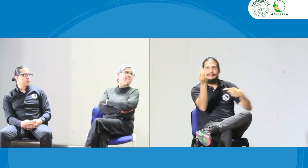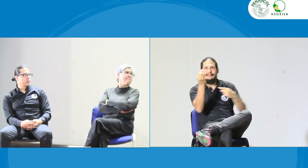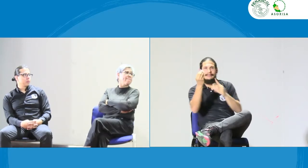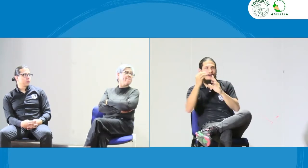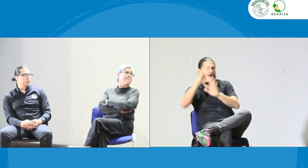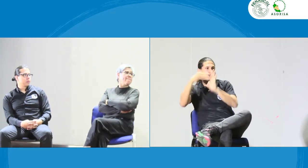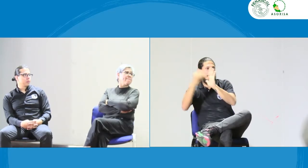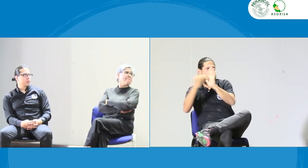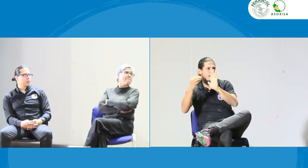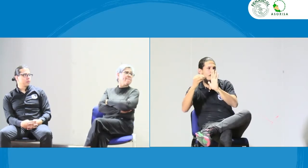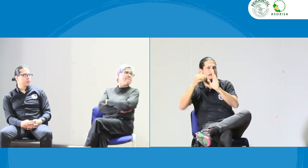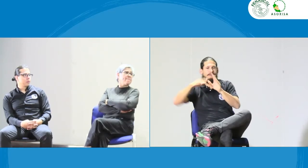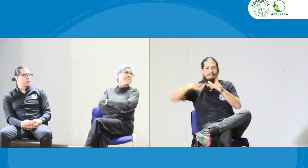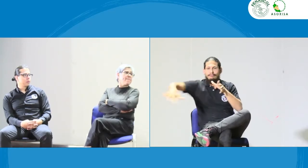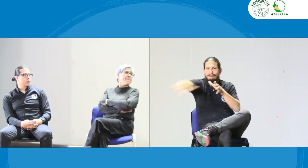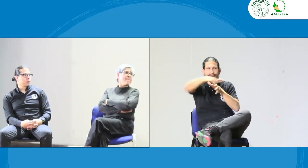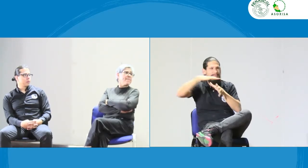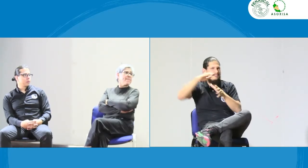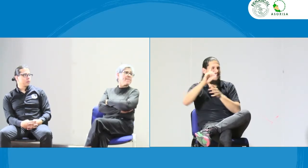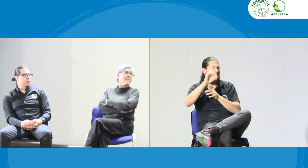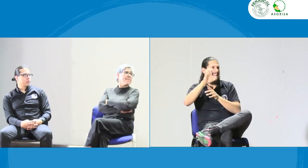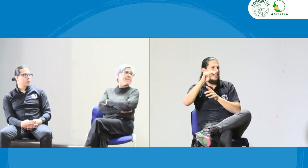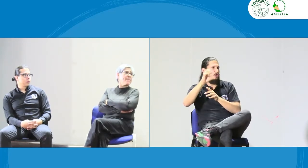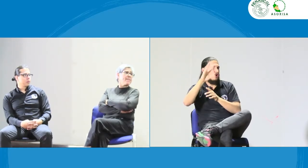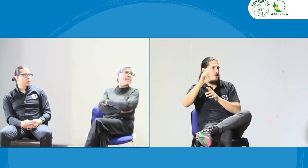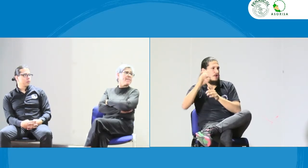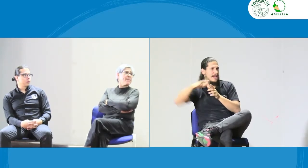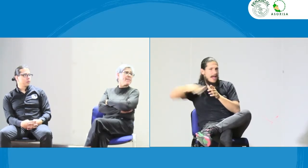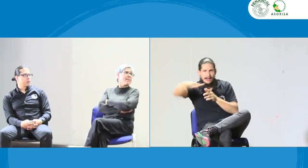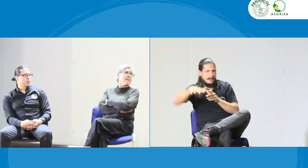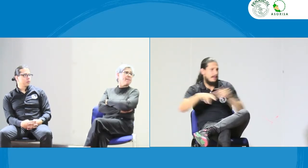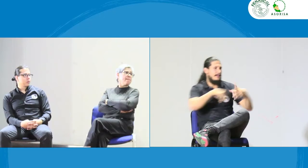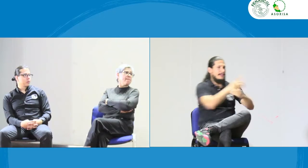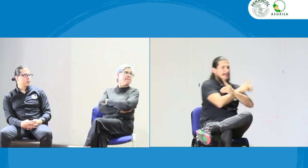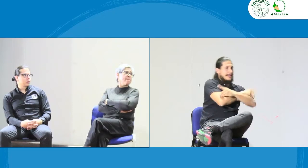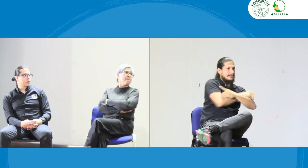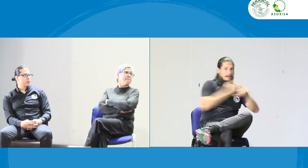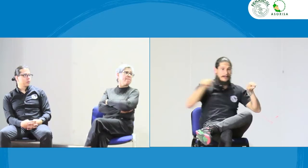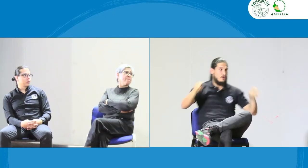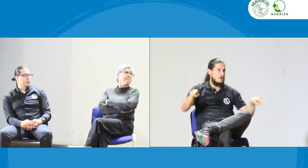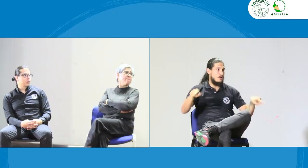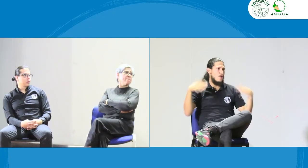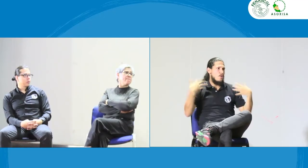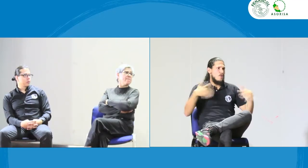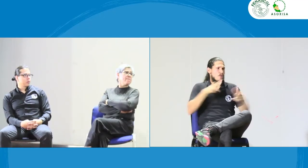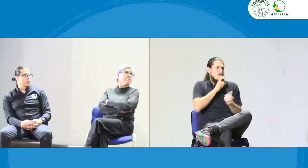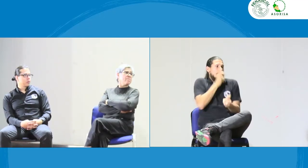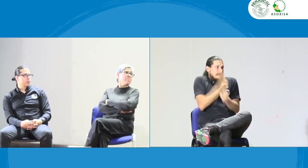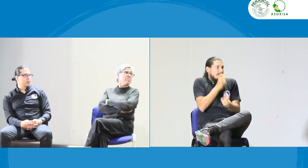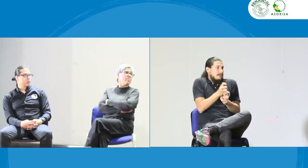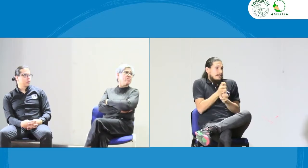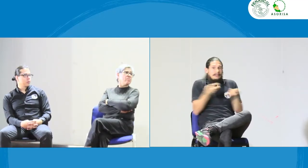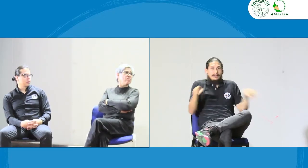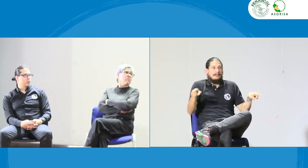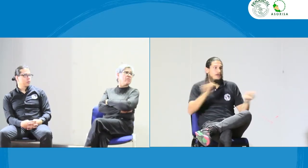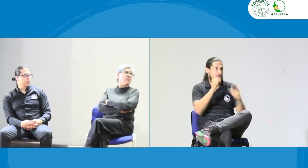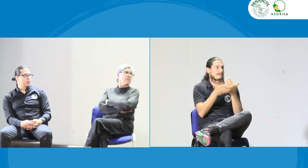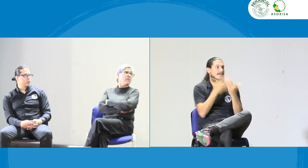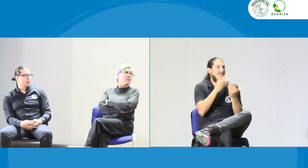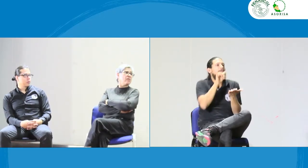Entonces, decimos, bueno, tenemos diferentes códigos de éticos. ejemplo, el código ético de odontológico, tenemos posiblemente el disciplinario. ¿cómo llegamos